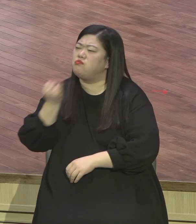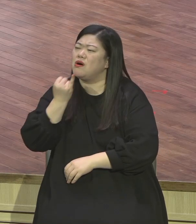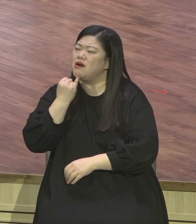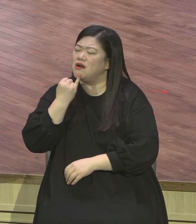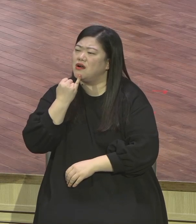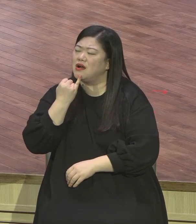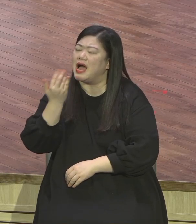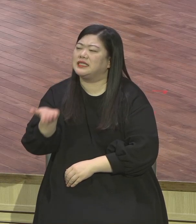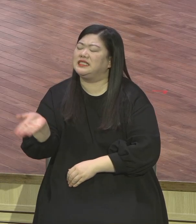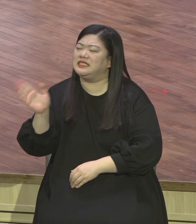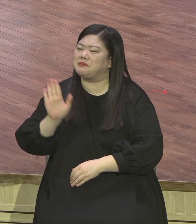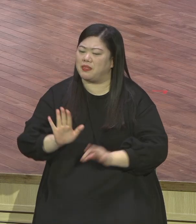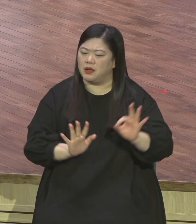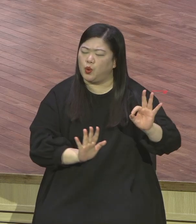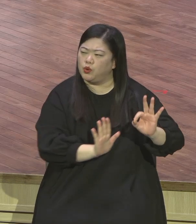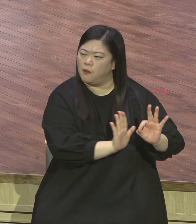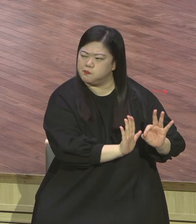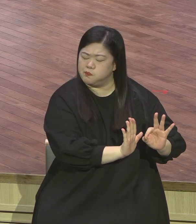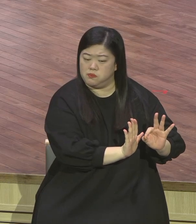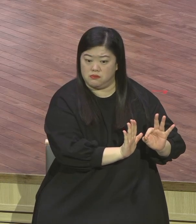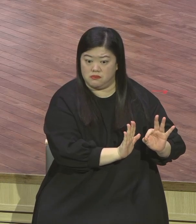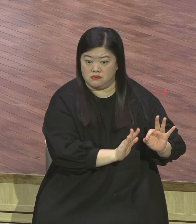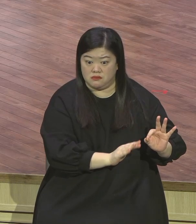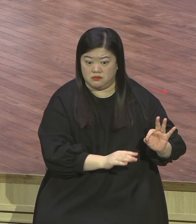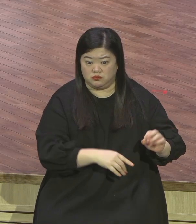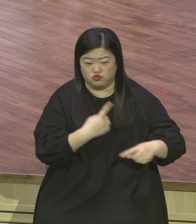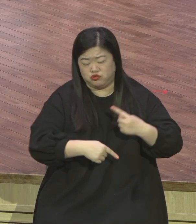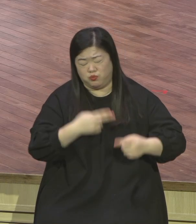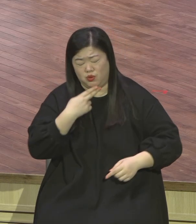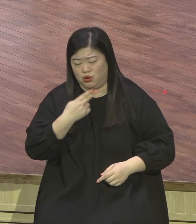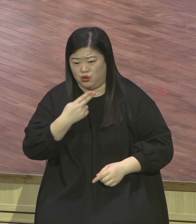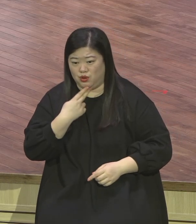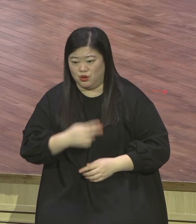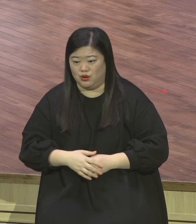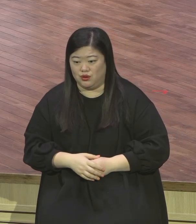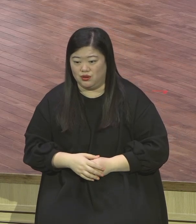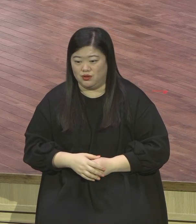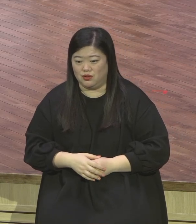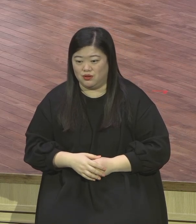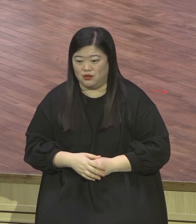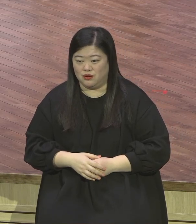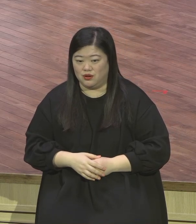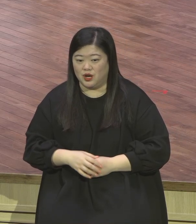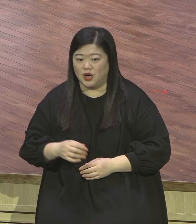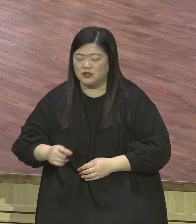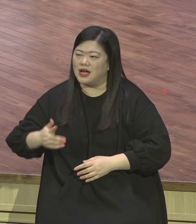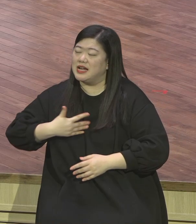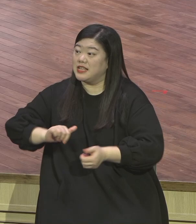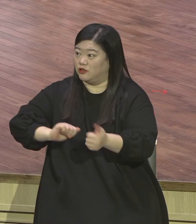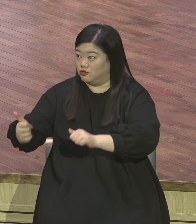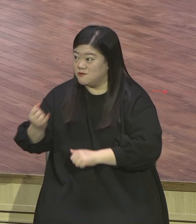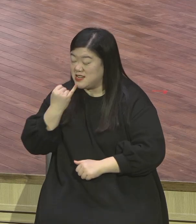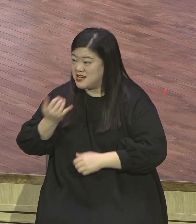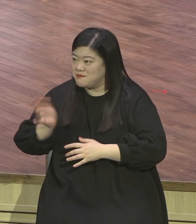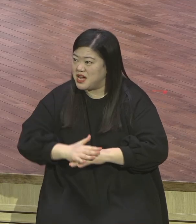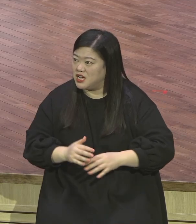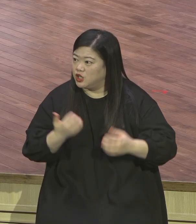도매품 가지고 시험 들겠어요 사람 말 한마디 넘어지고 자빠지고 그러겠어요 예수